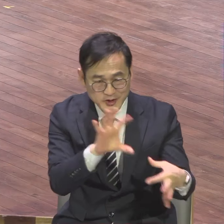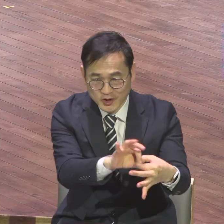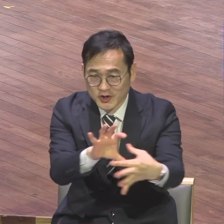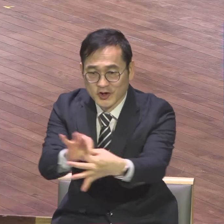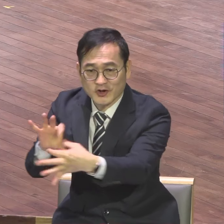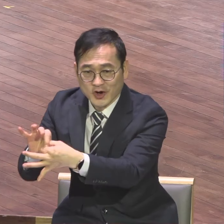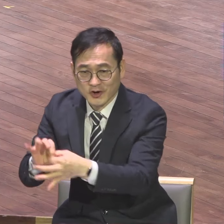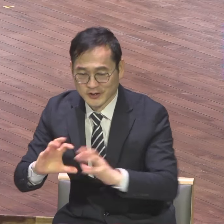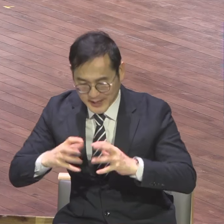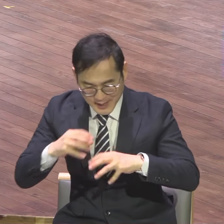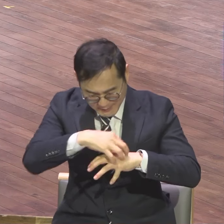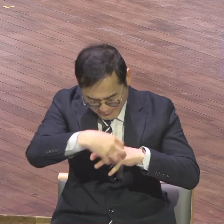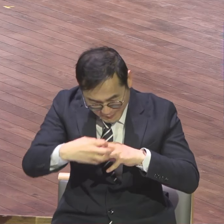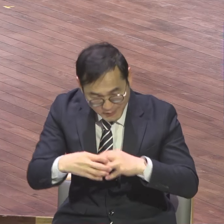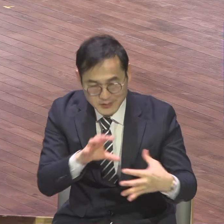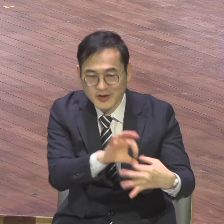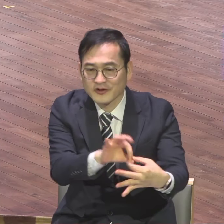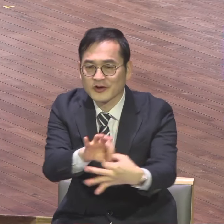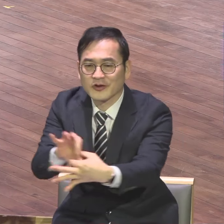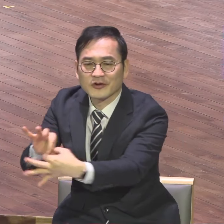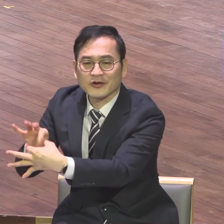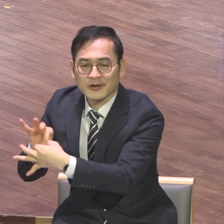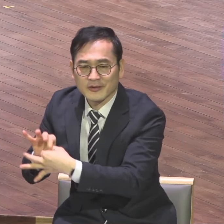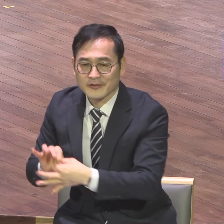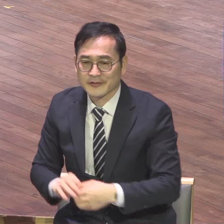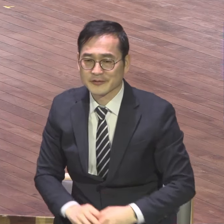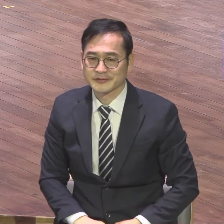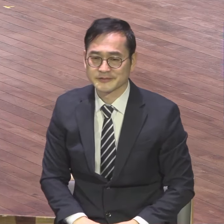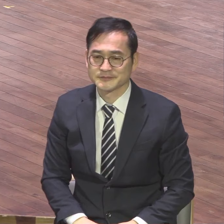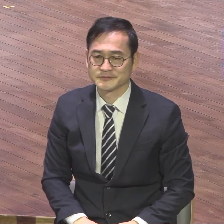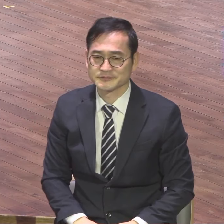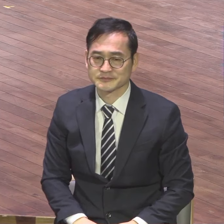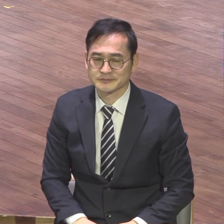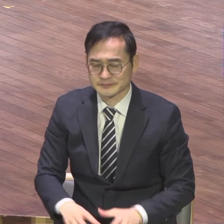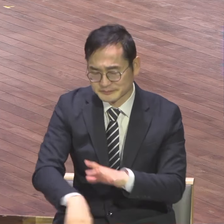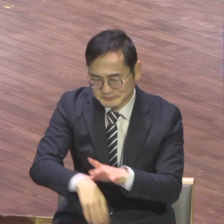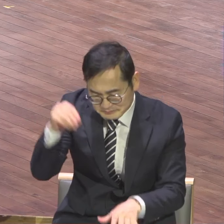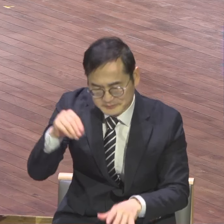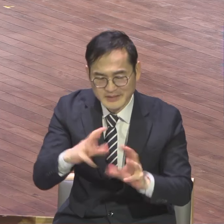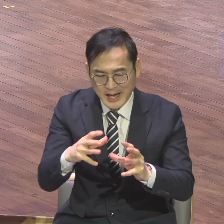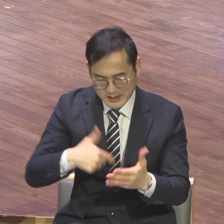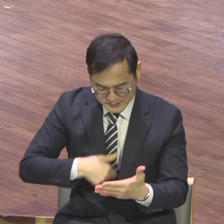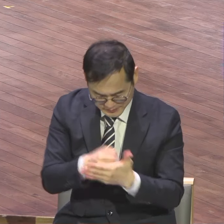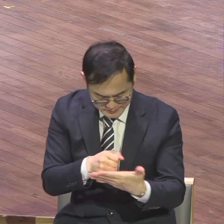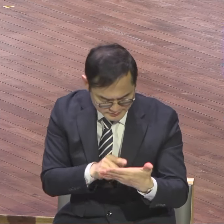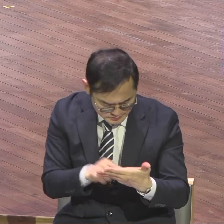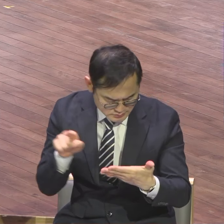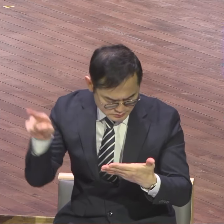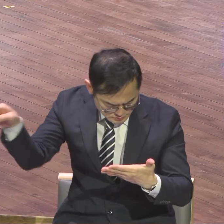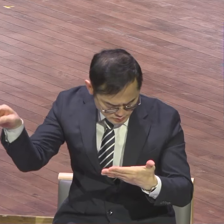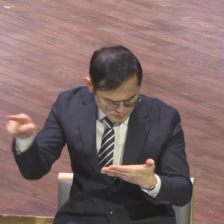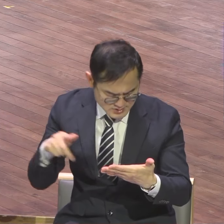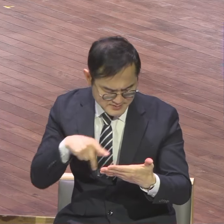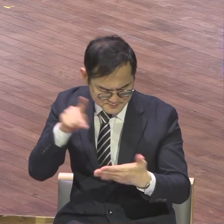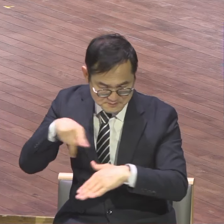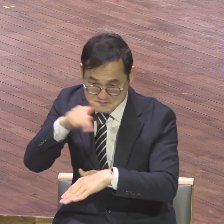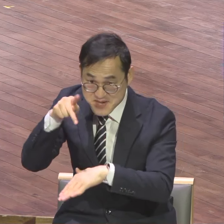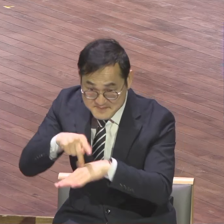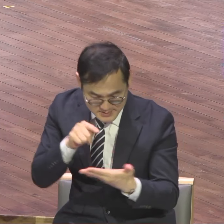다 스스로 성경인도를 받고 뽑아서 품고 기도하는 이런 문이 확 그렇게 열리는